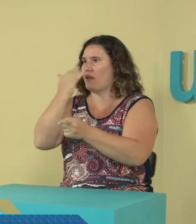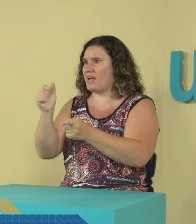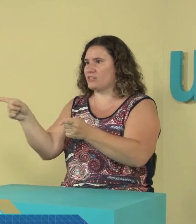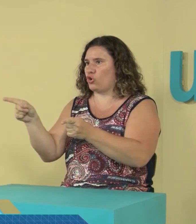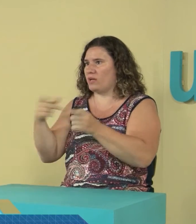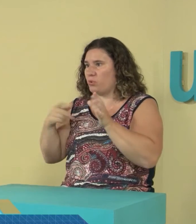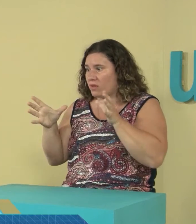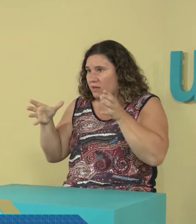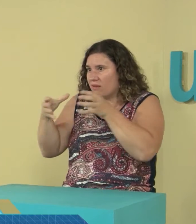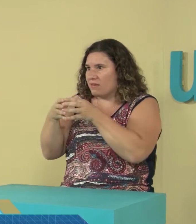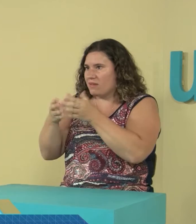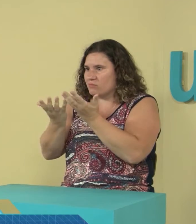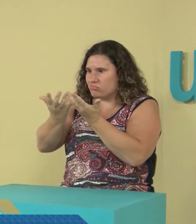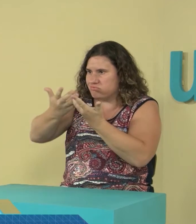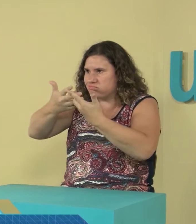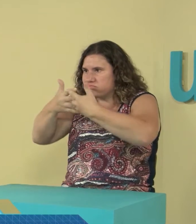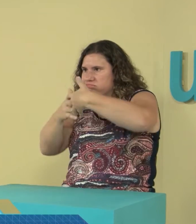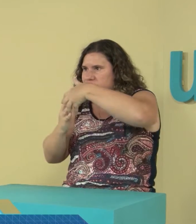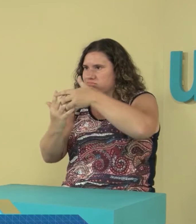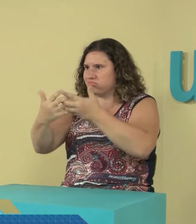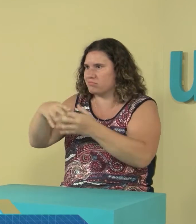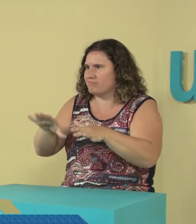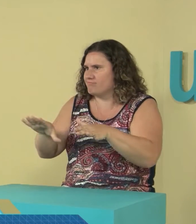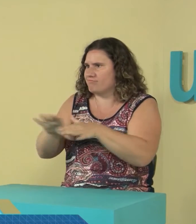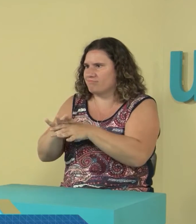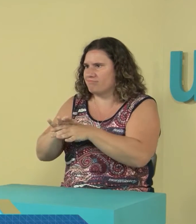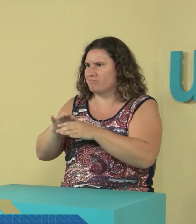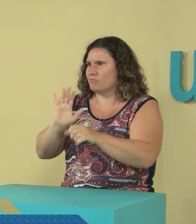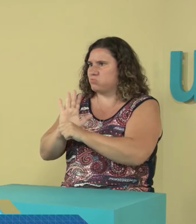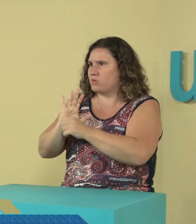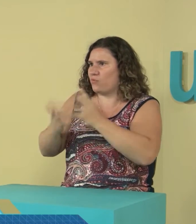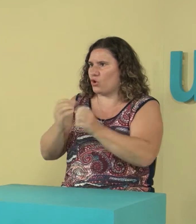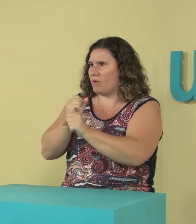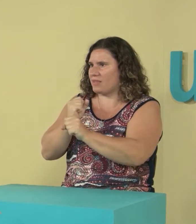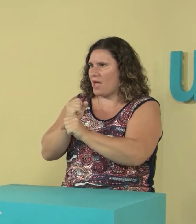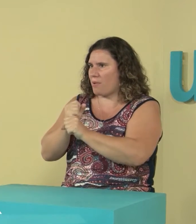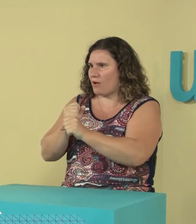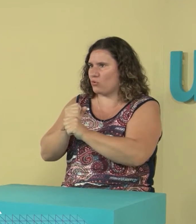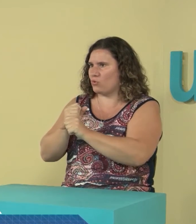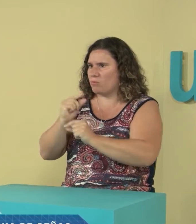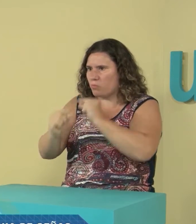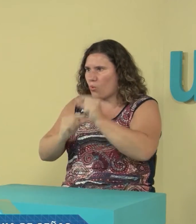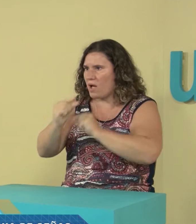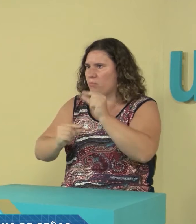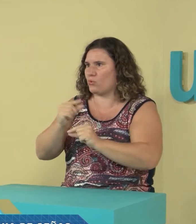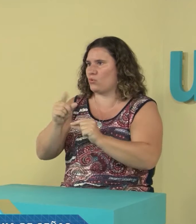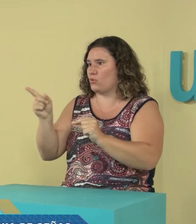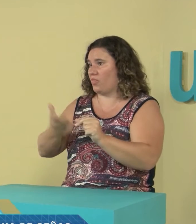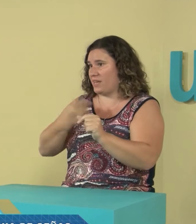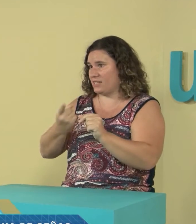las luces, y también los actores, que esté todo el equipo relacionado. Esa es la mejor forma de trabajo, que de a